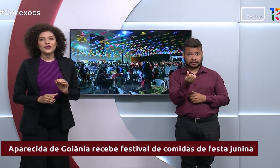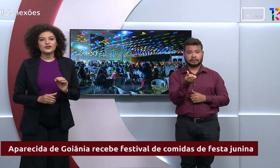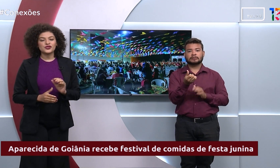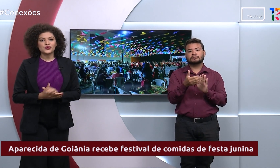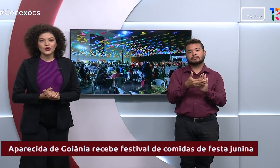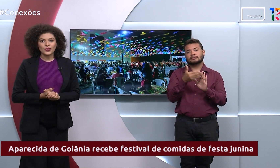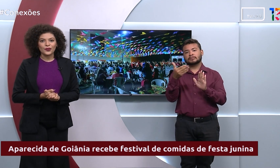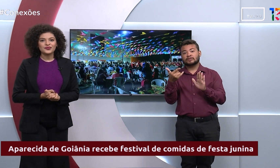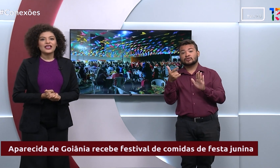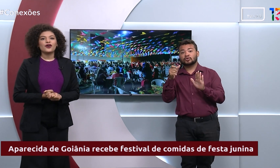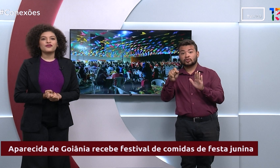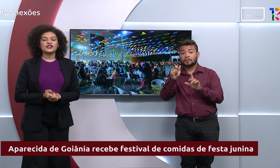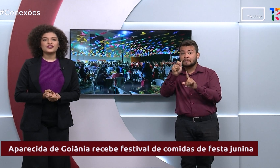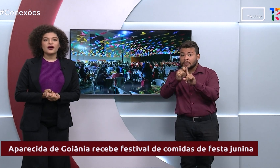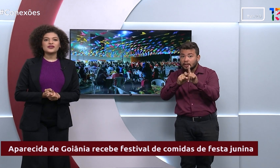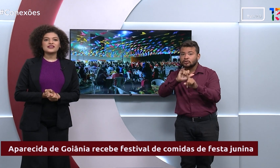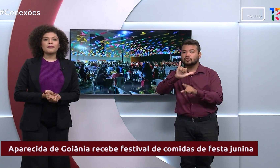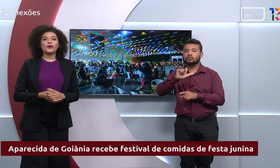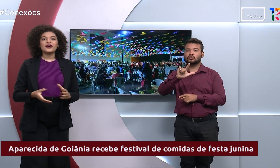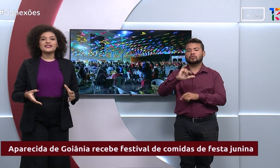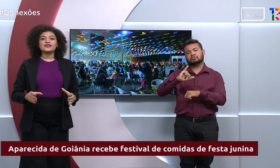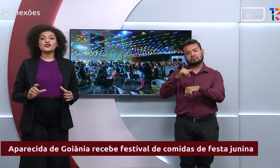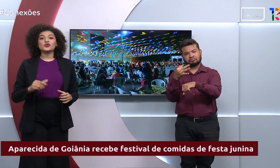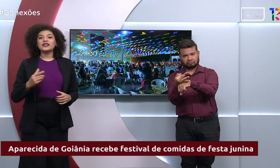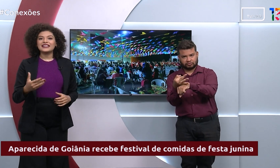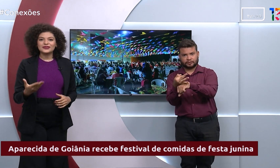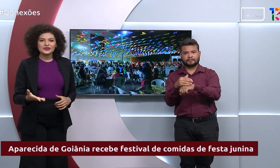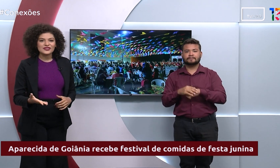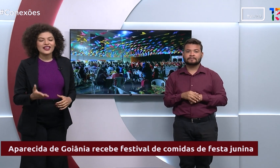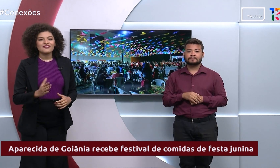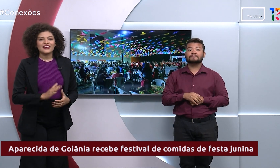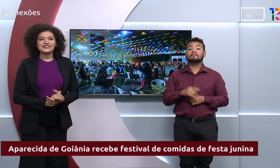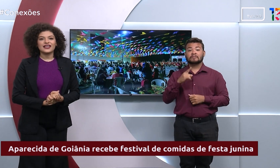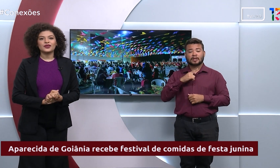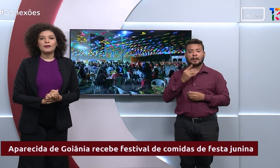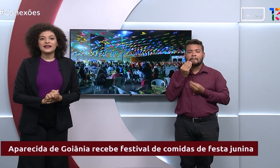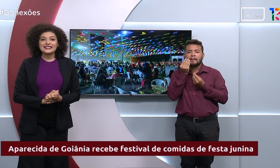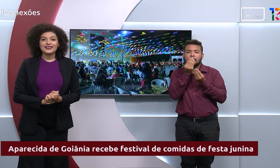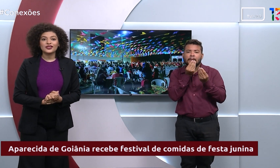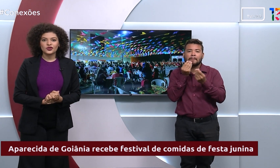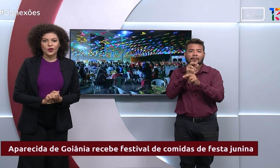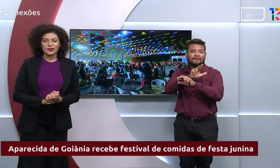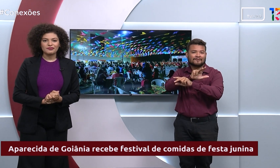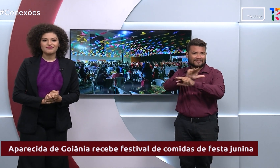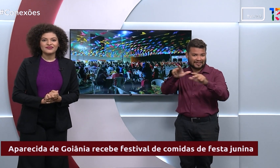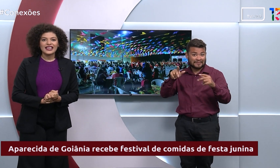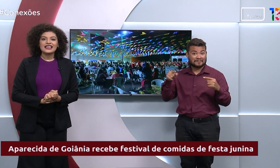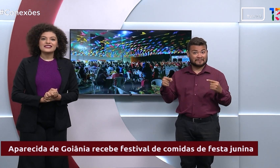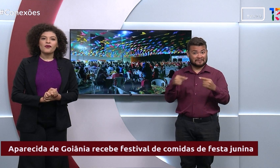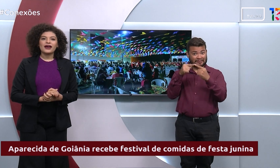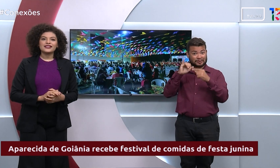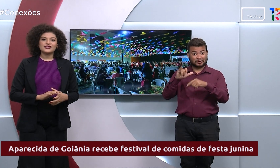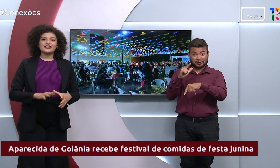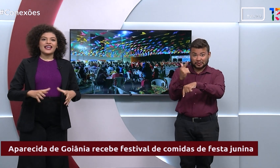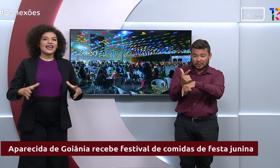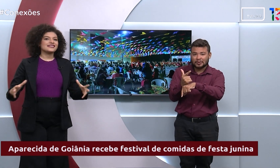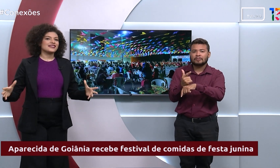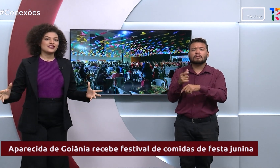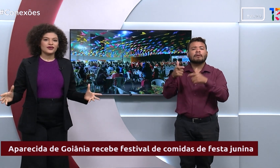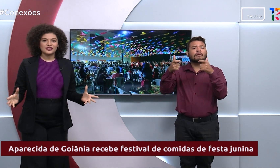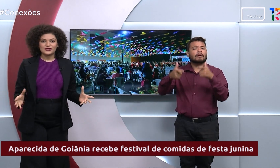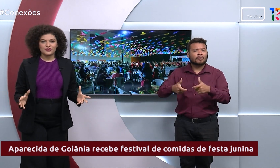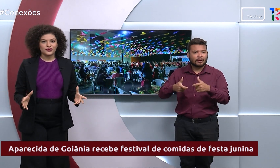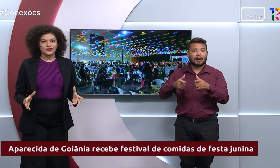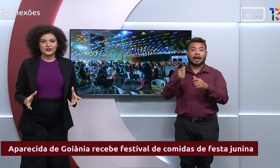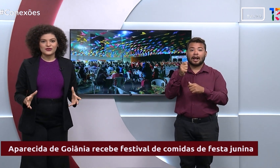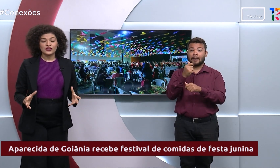28 de julho. O festival Sabores Julinos vai ser na Aparecida Shopping. São mais de 10